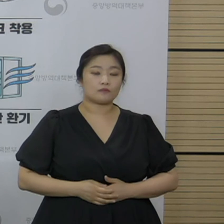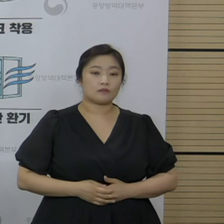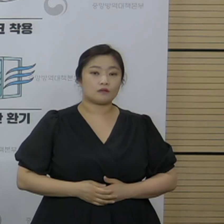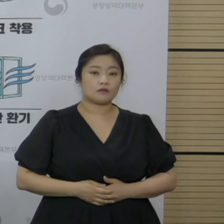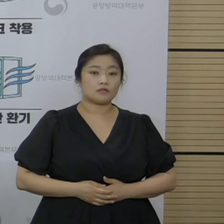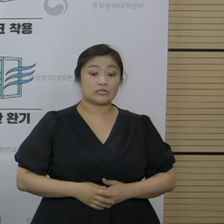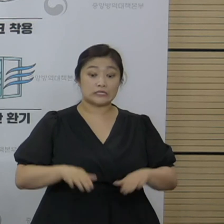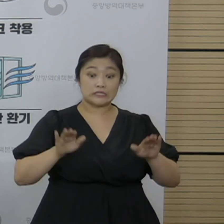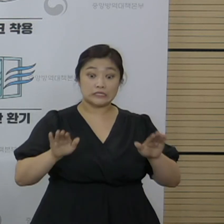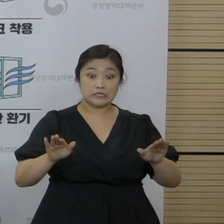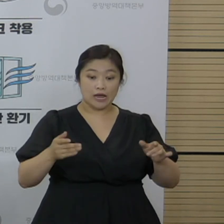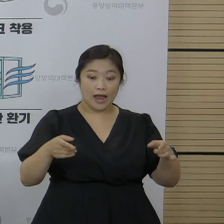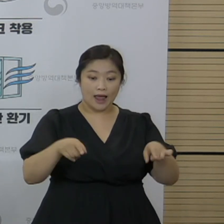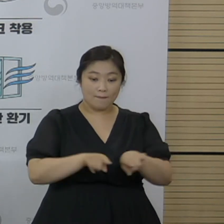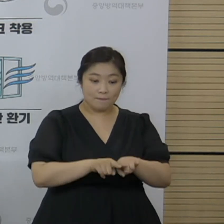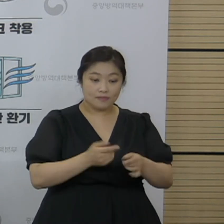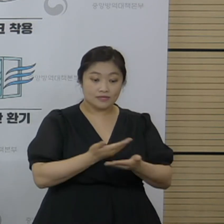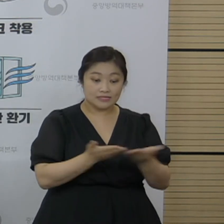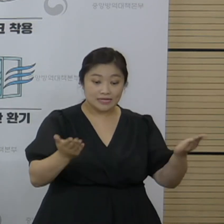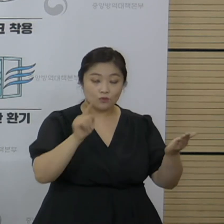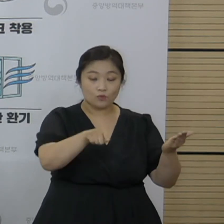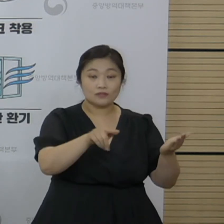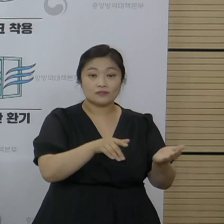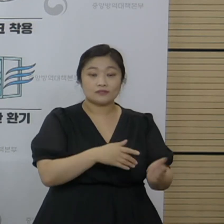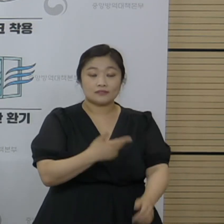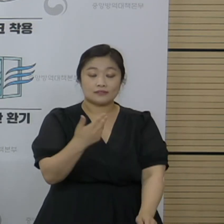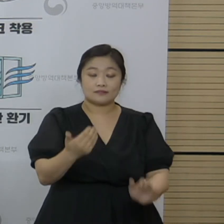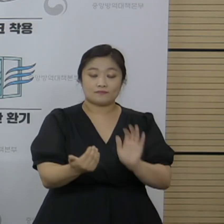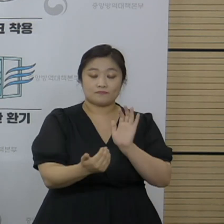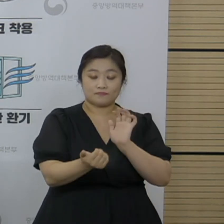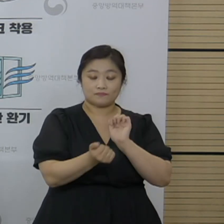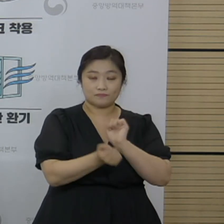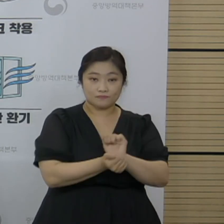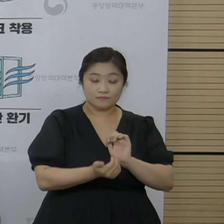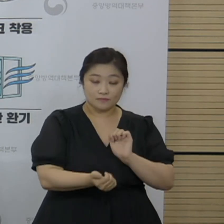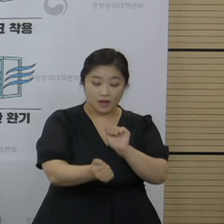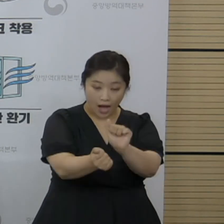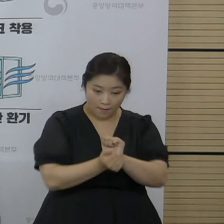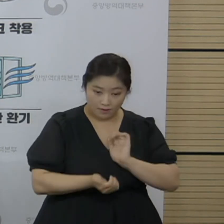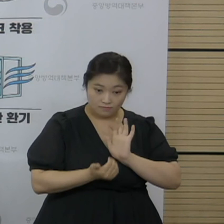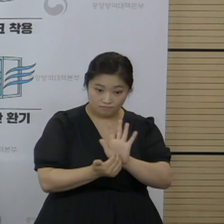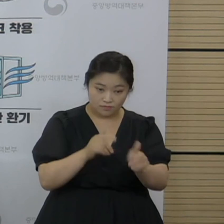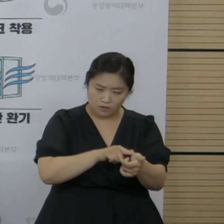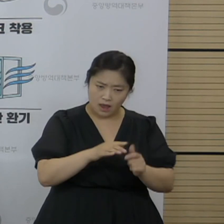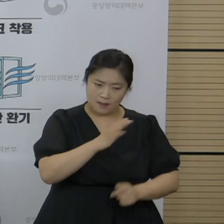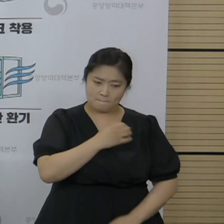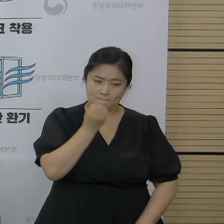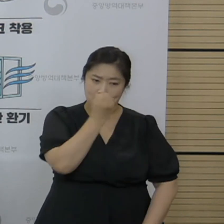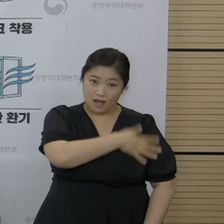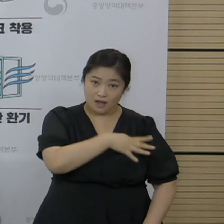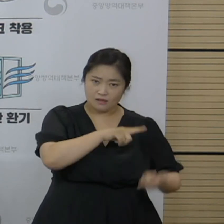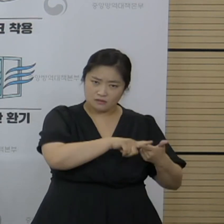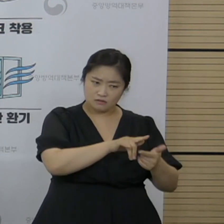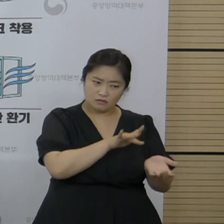이번에 한국에 제공하는 백신이 팔레스타인에 제공한 백신과 동일한 것인지에 문의가 있으셨습니다.